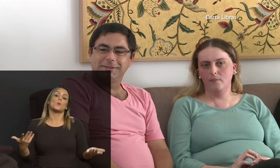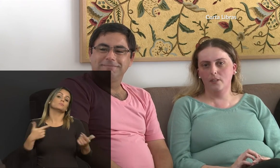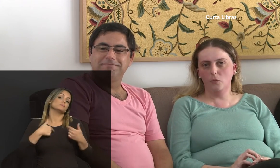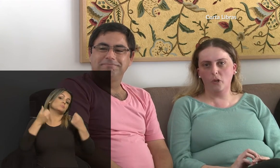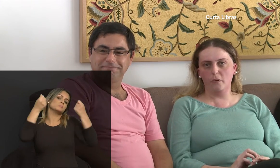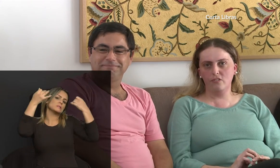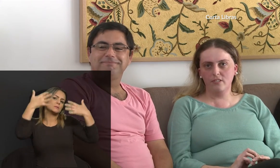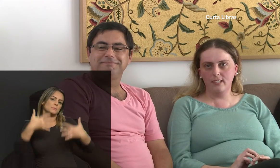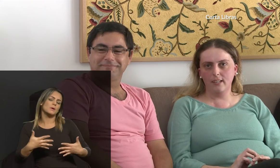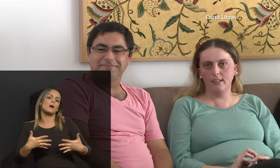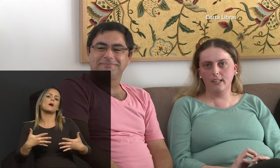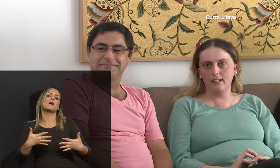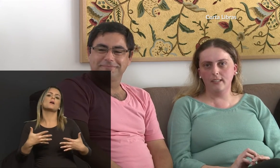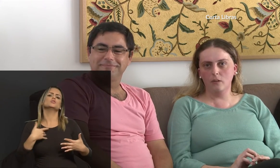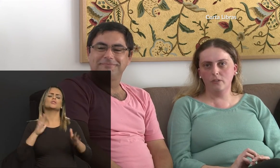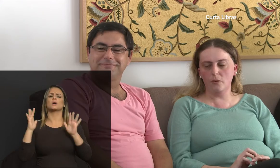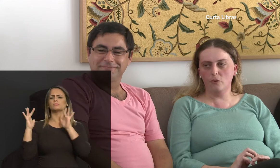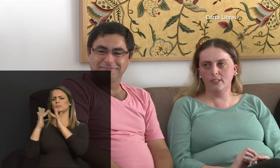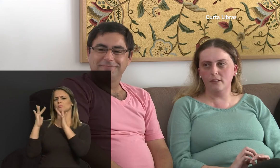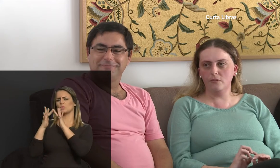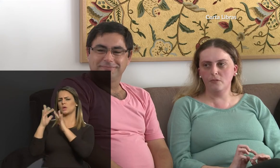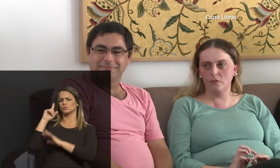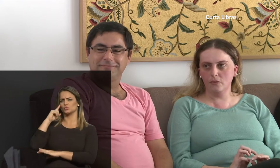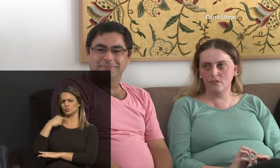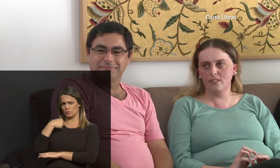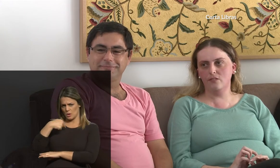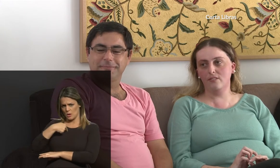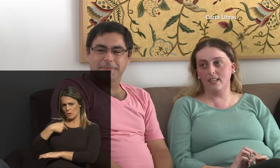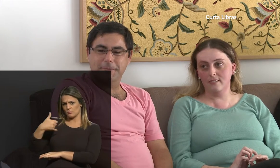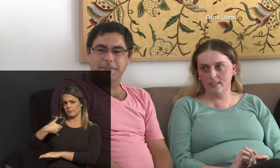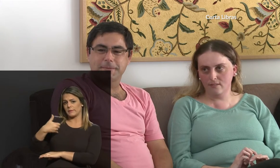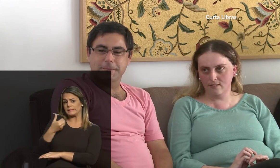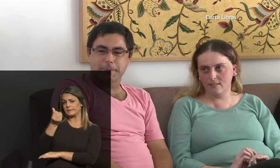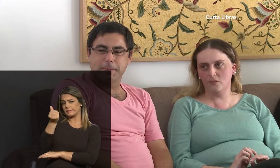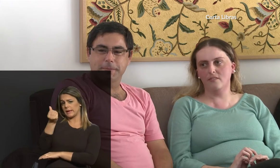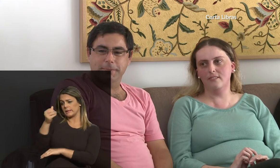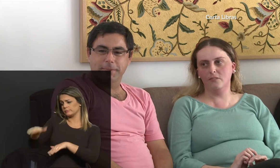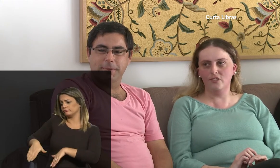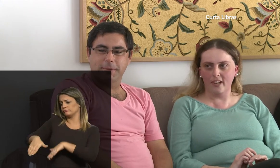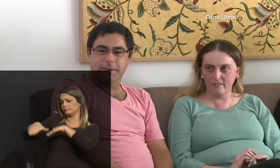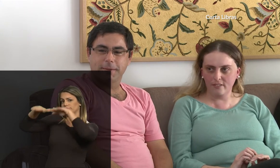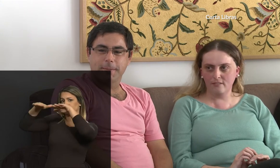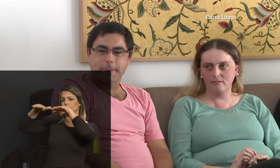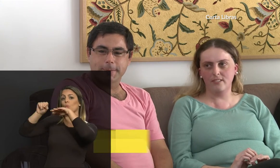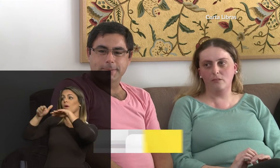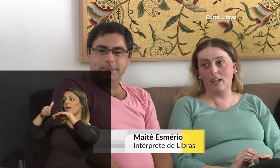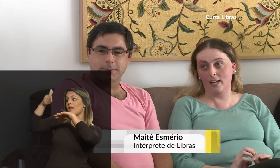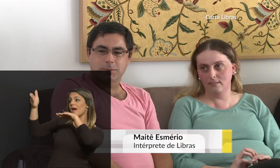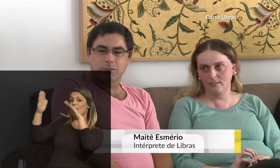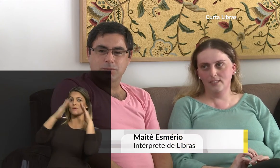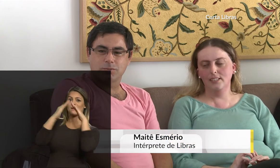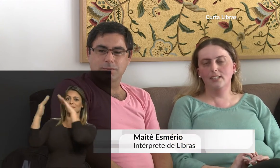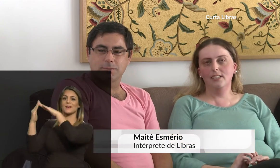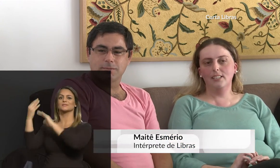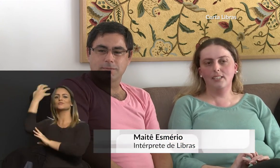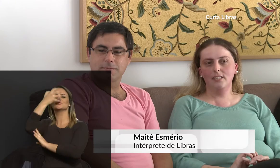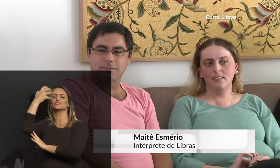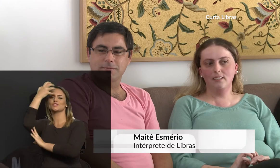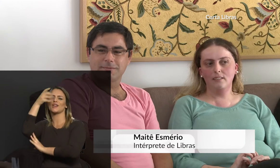E o que eu posso dizer é que eu tenho contato com surdos desde os 6 anos. Eu sou vizinha do Jefferson, vizinha do lado.